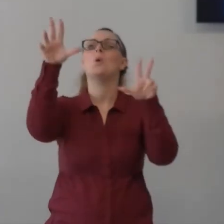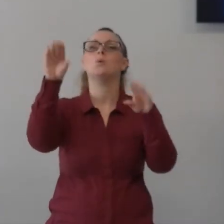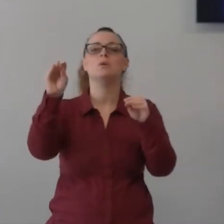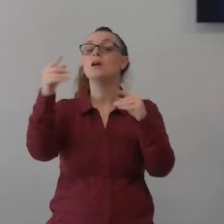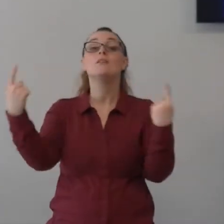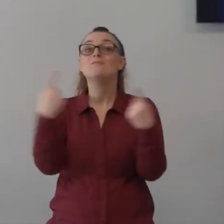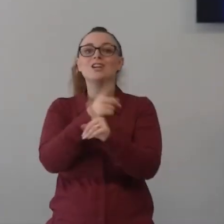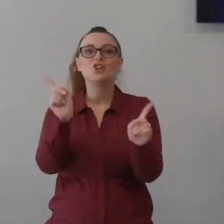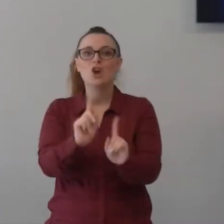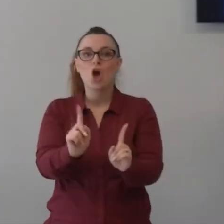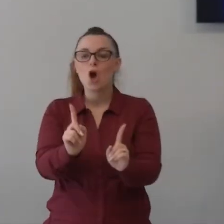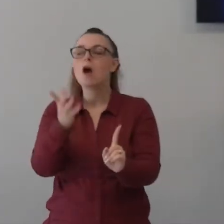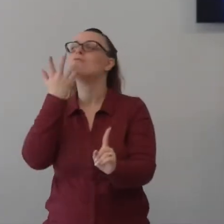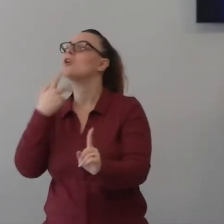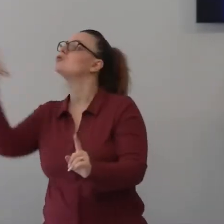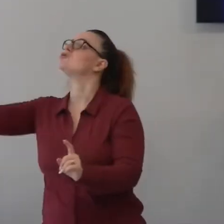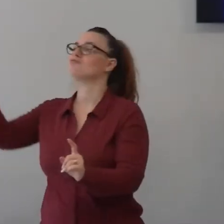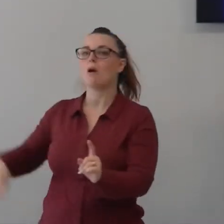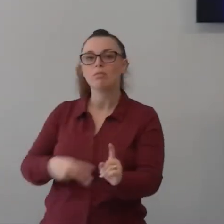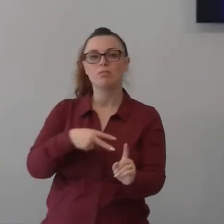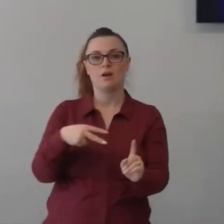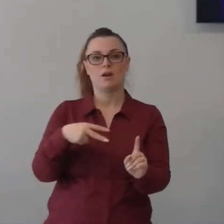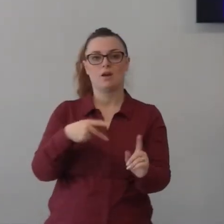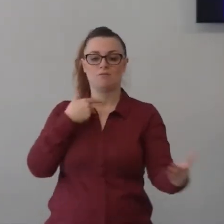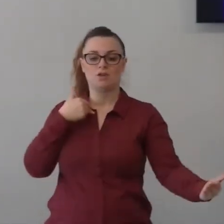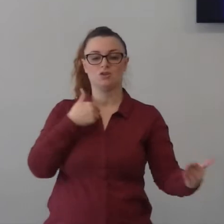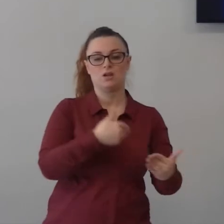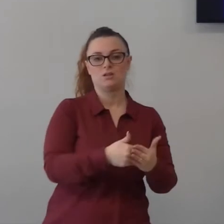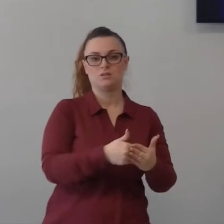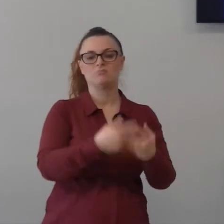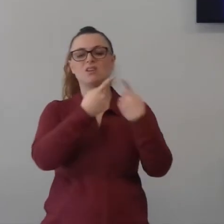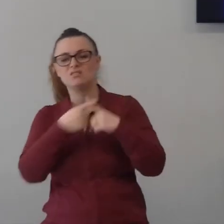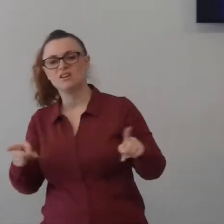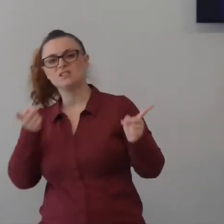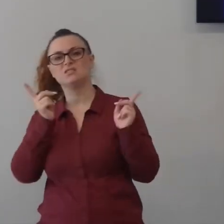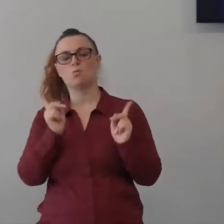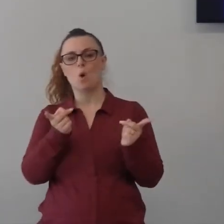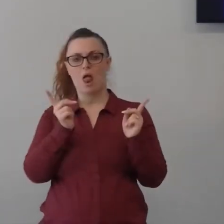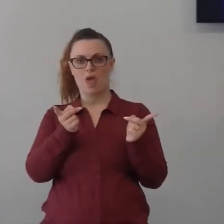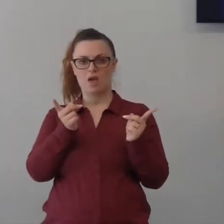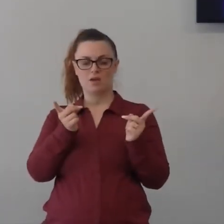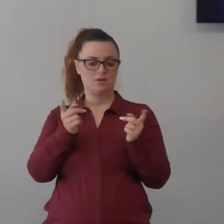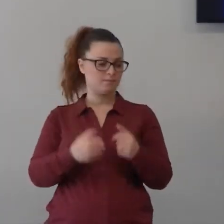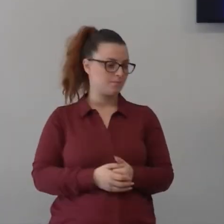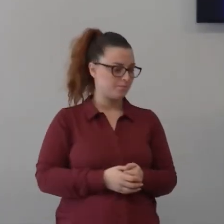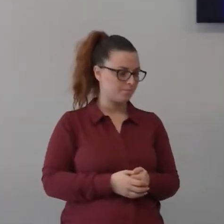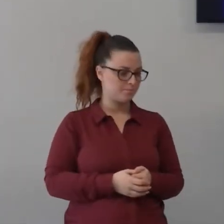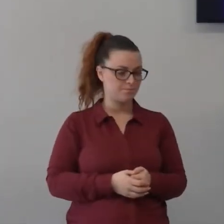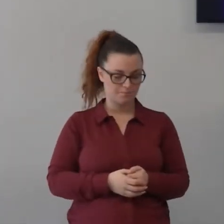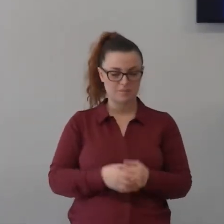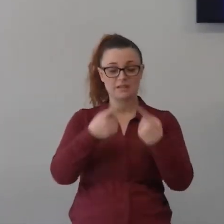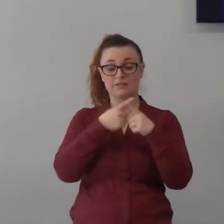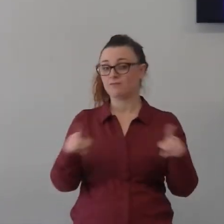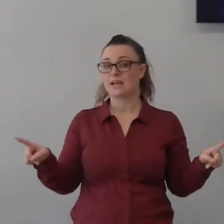perché dove sta la differenza tra la volta scorsa e la volta scorsa c'è una differenza